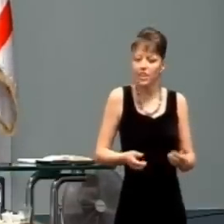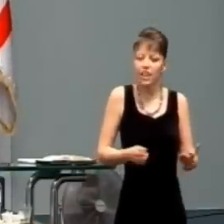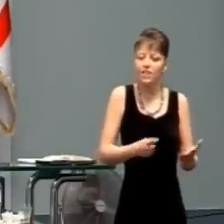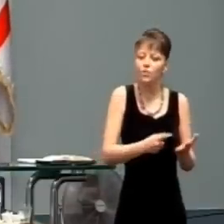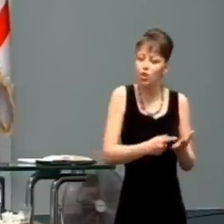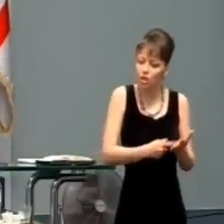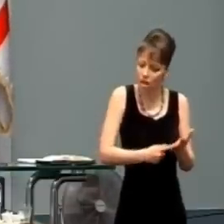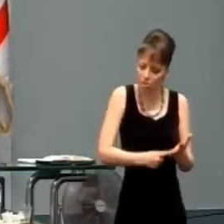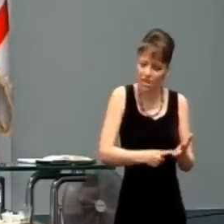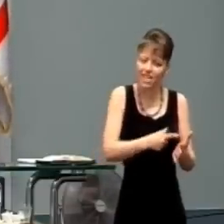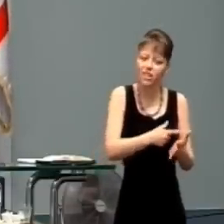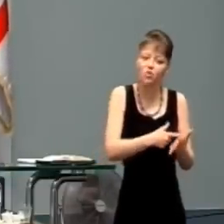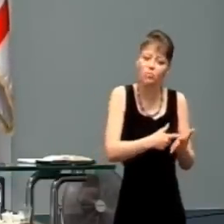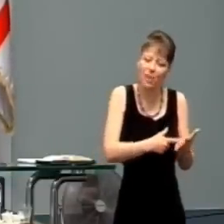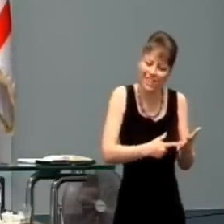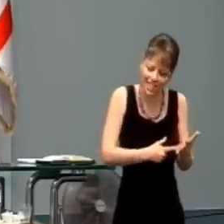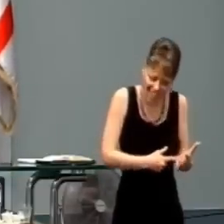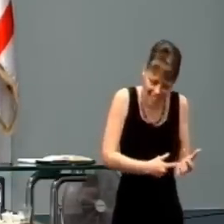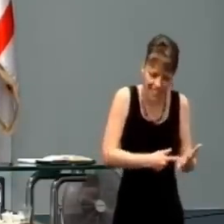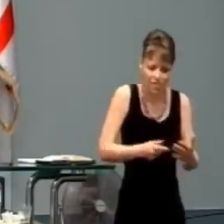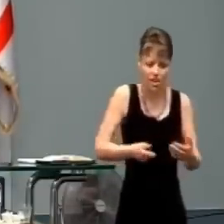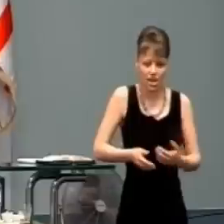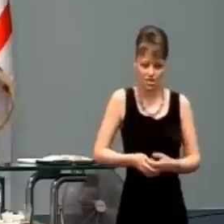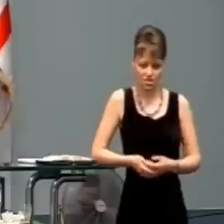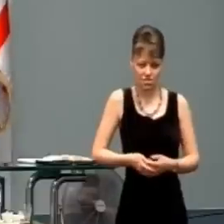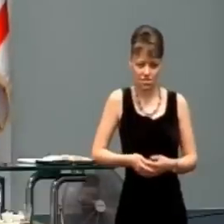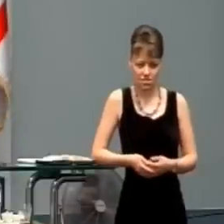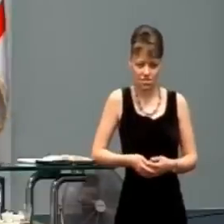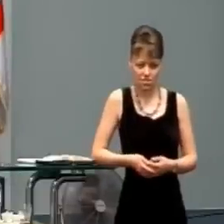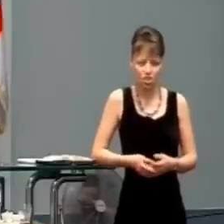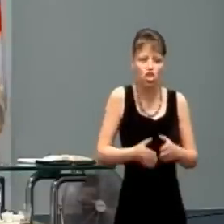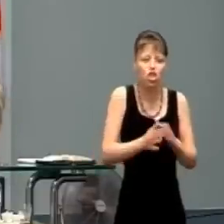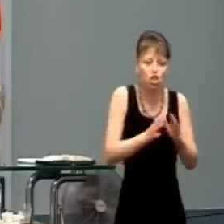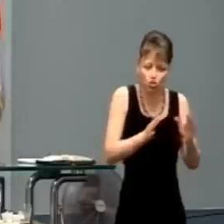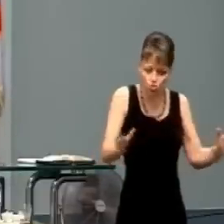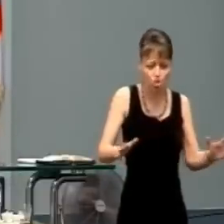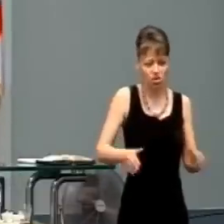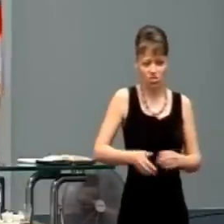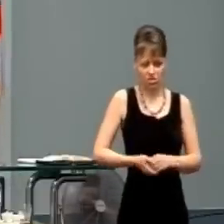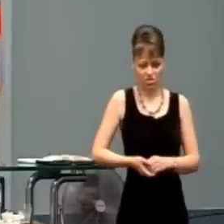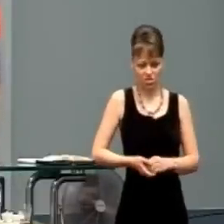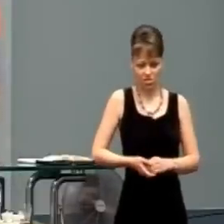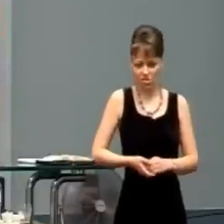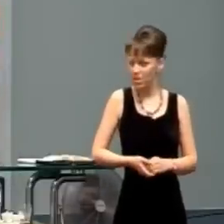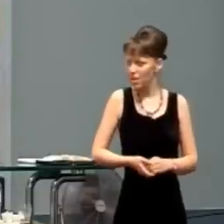nebola nikde porezaná od skla, nejaké rany, nič.